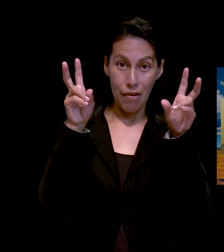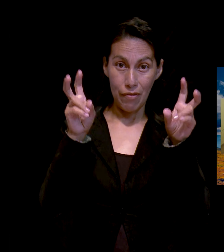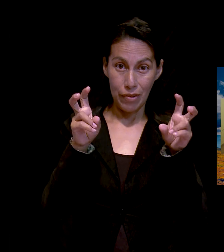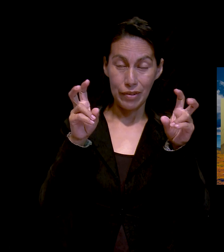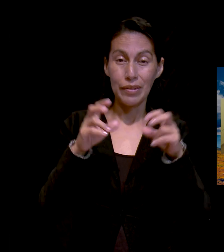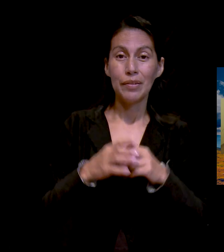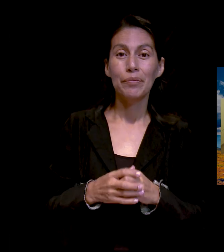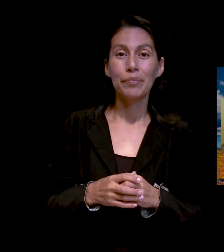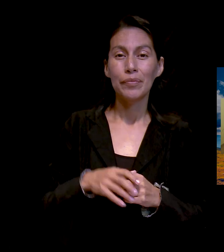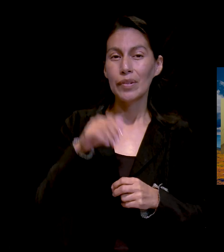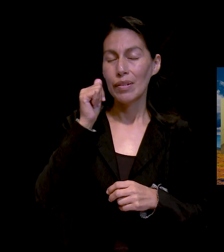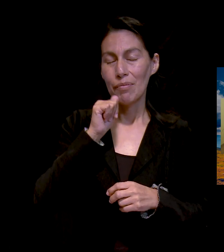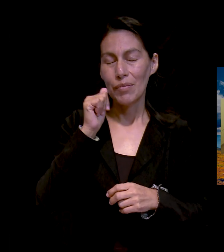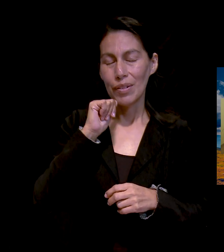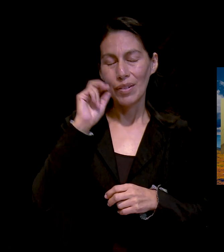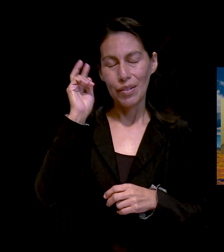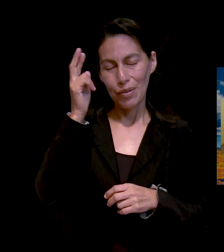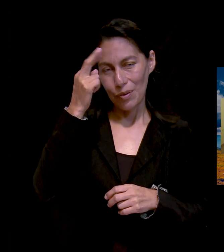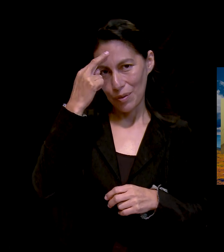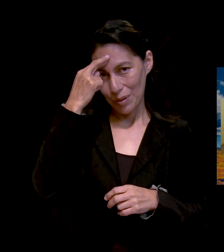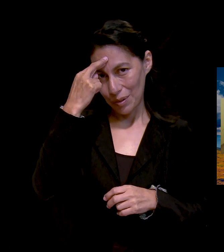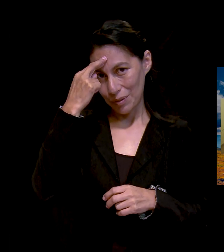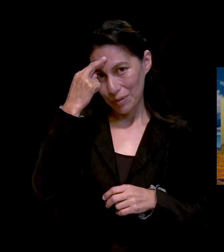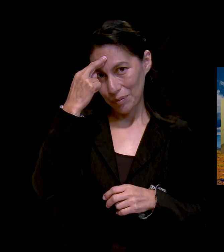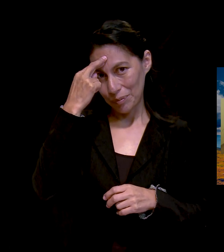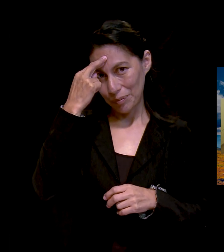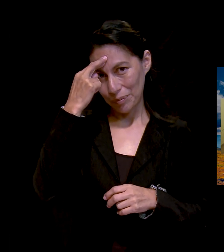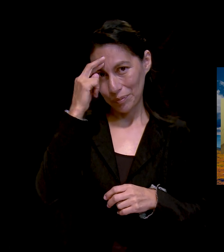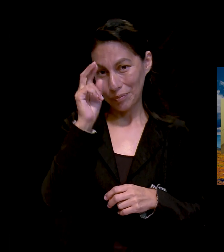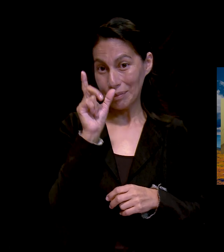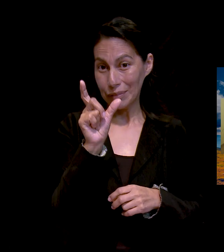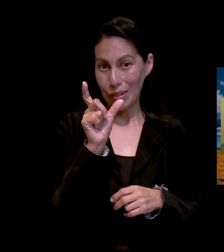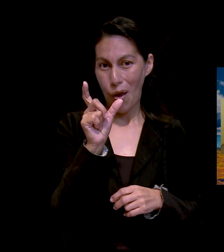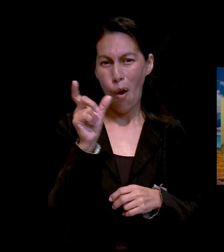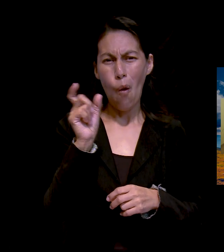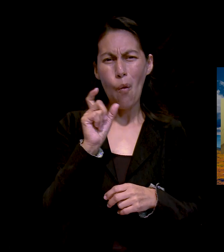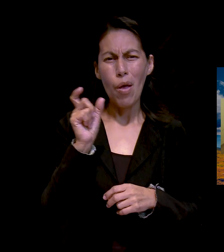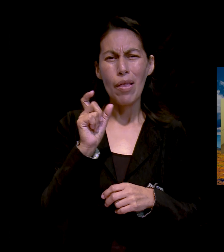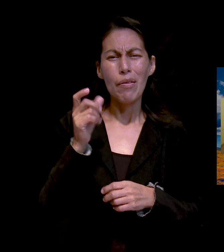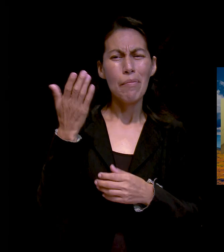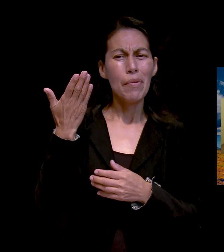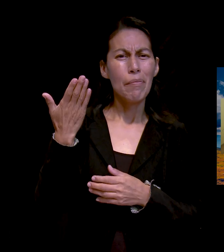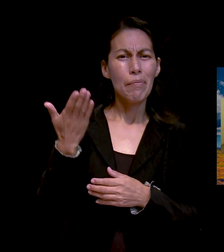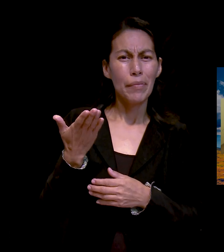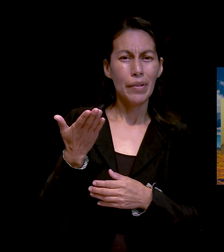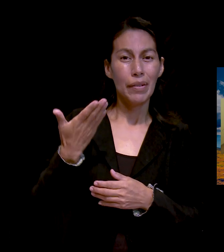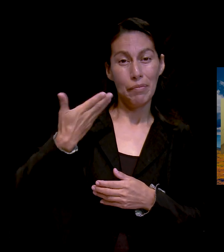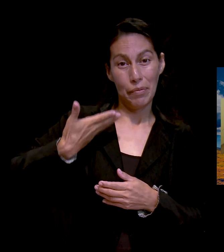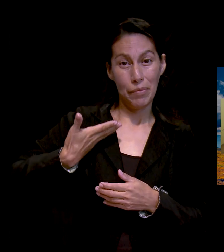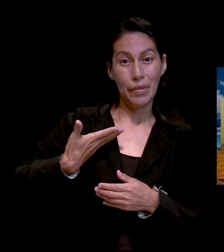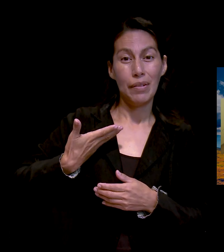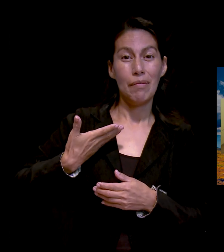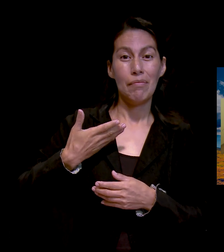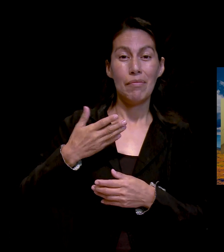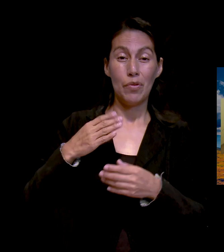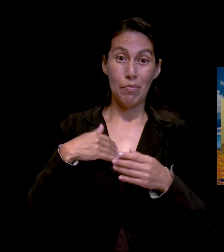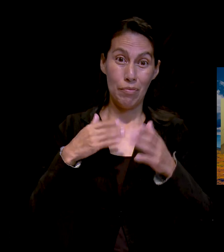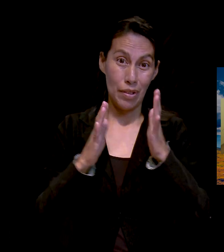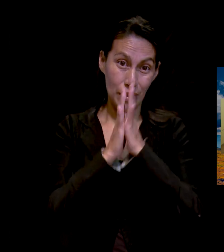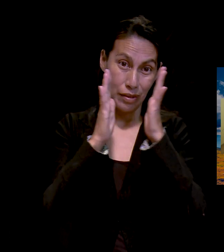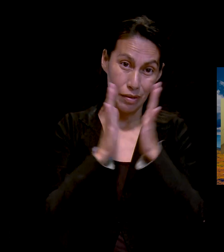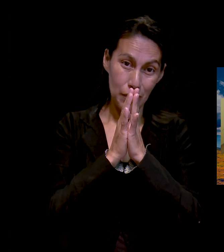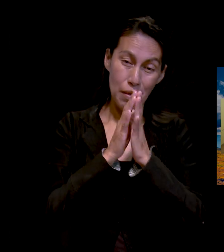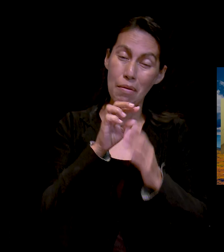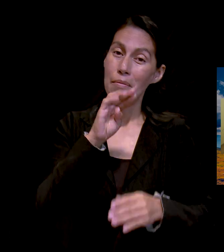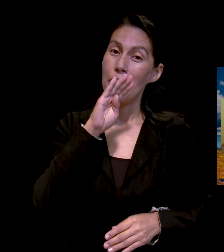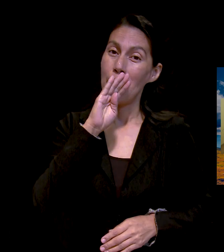hasta la fecha la recuerdo cada vez que a mí me piden participar en algo. Yo recuerdo la frase que